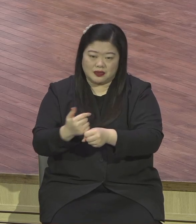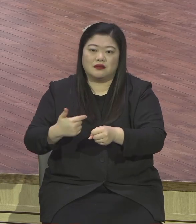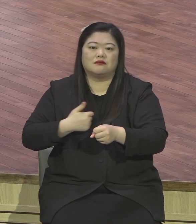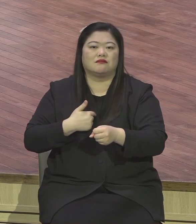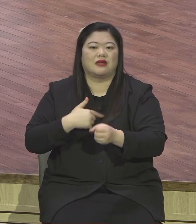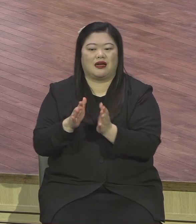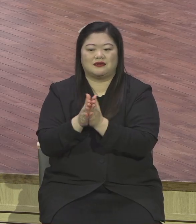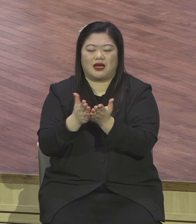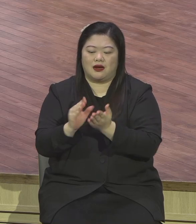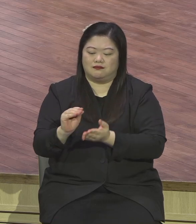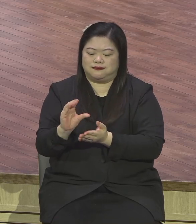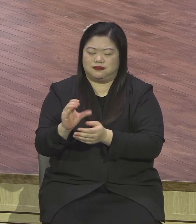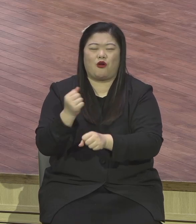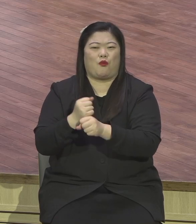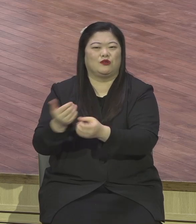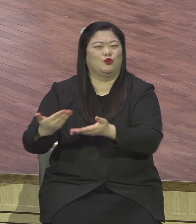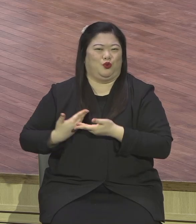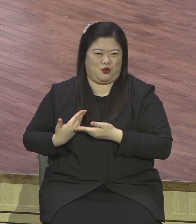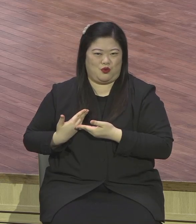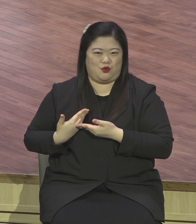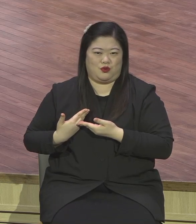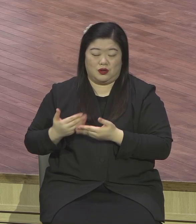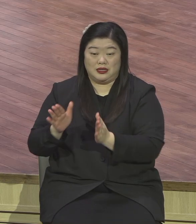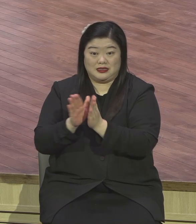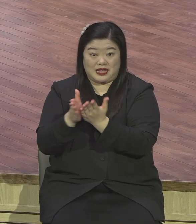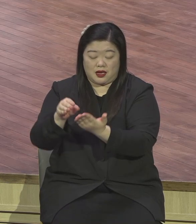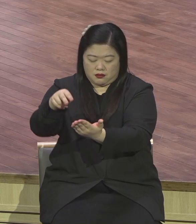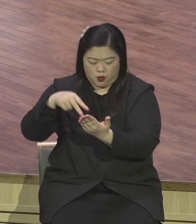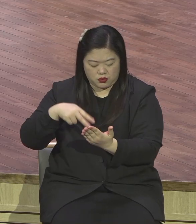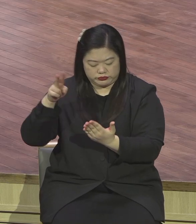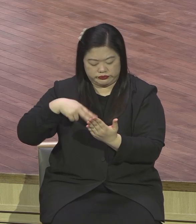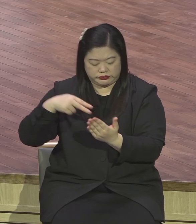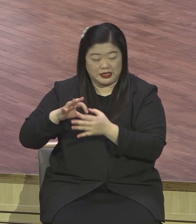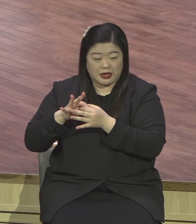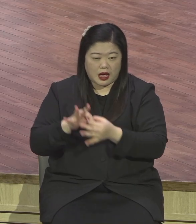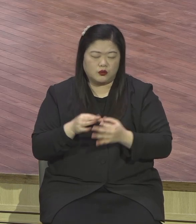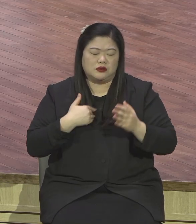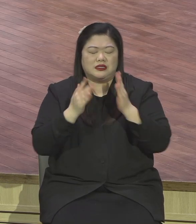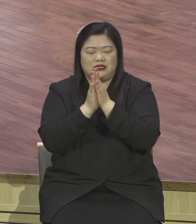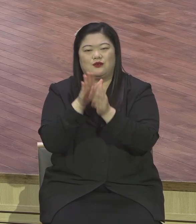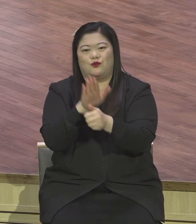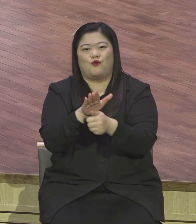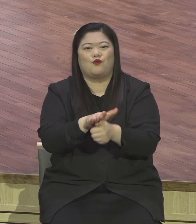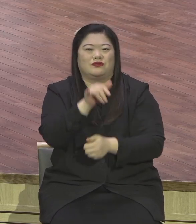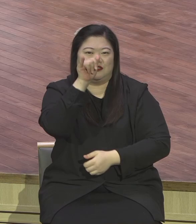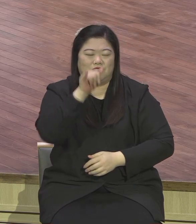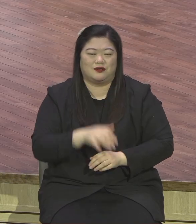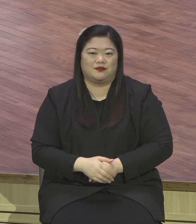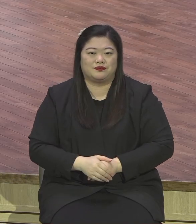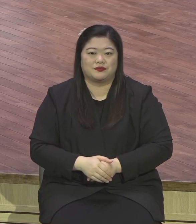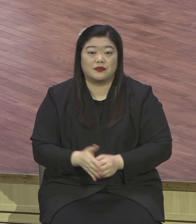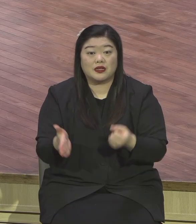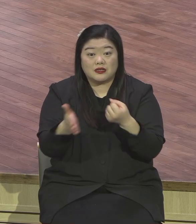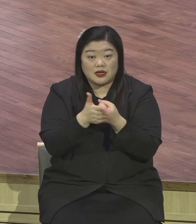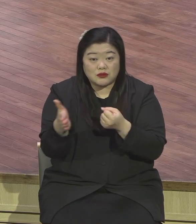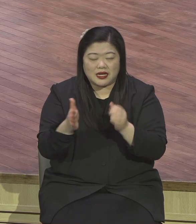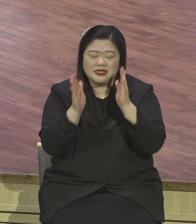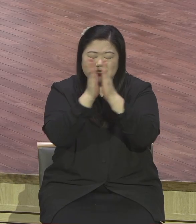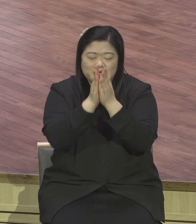여러분 기억하시고 1년 동안 그 보고서 기도하기 때문에 여러분 그렇게 보내주시면 되겠습니다